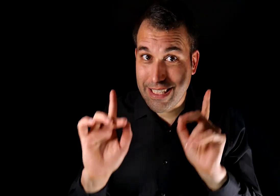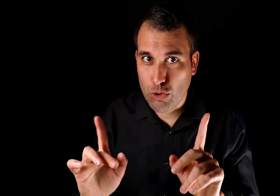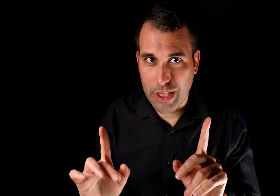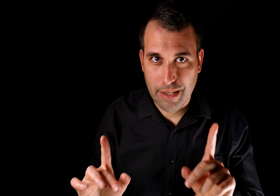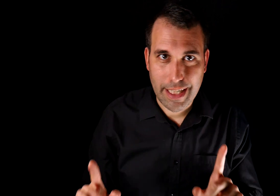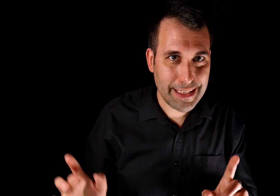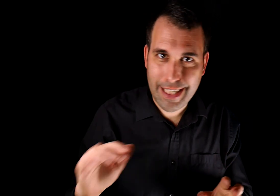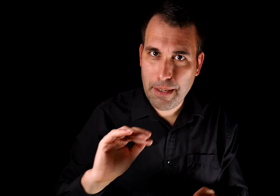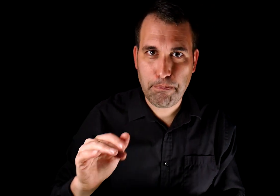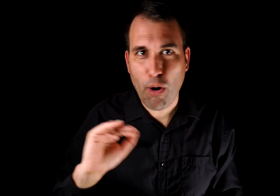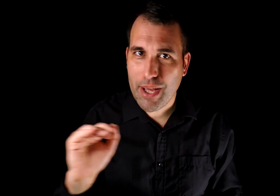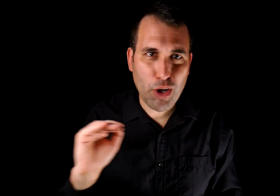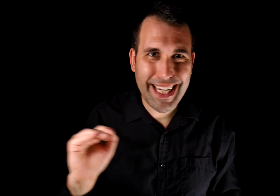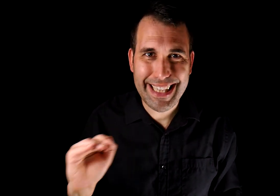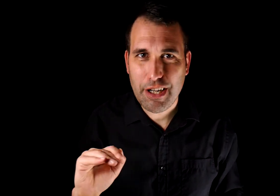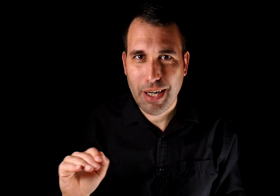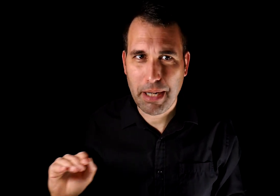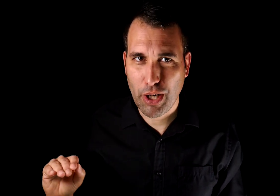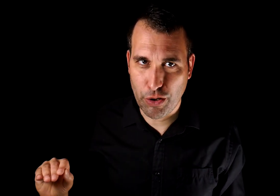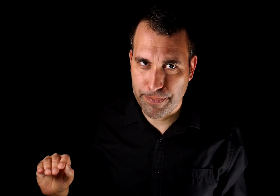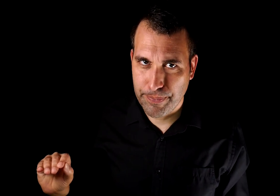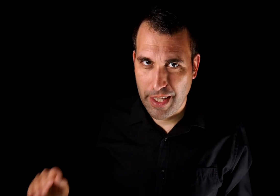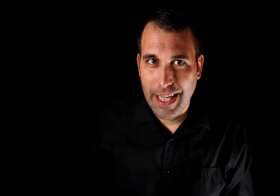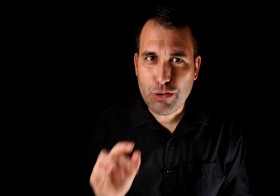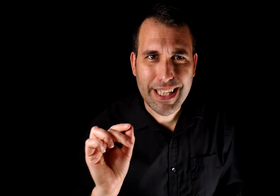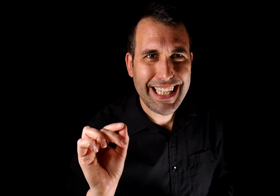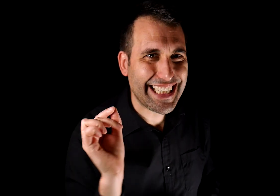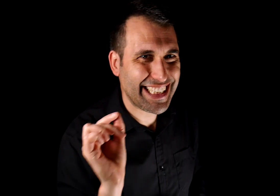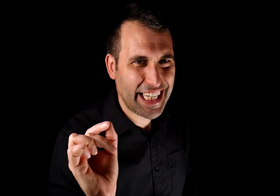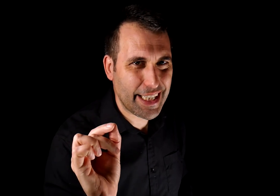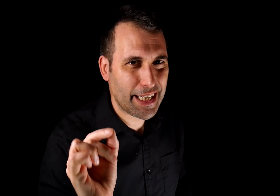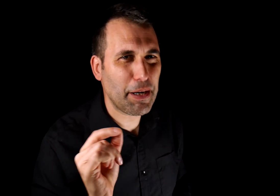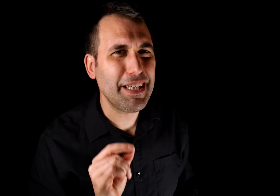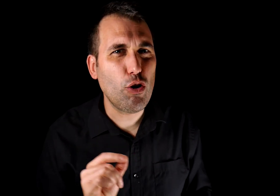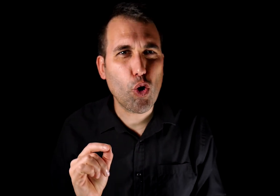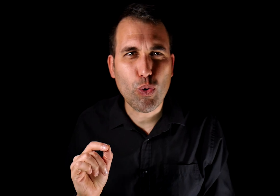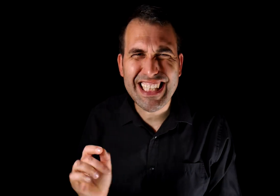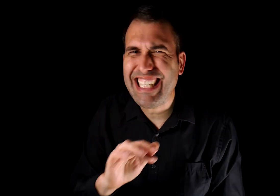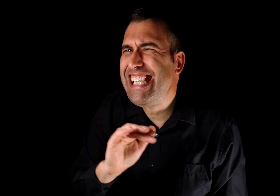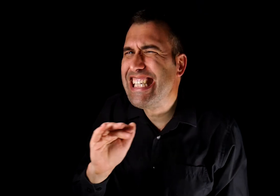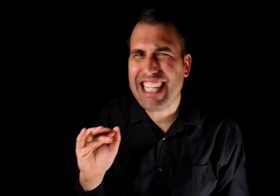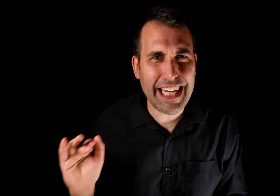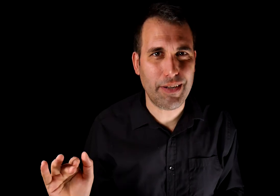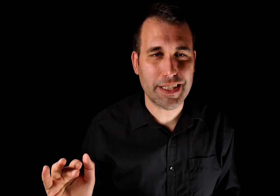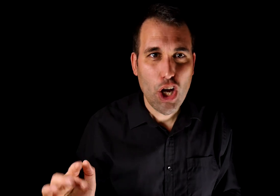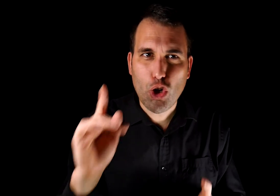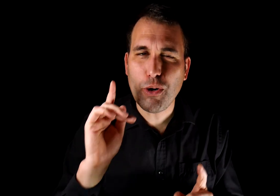este es útil. Este Pokémon legendario de la manipulación. Es una técnica secreta que permite locuras increíbles, como